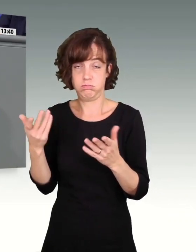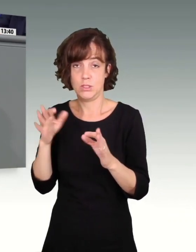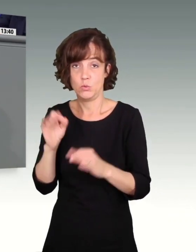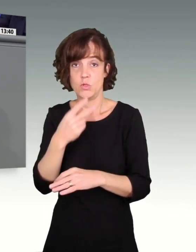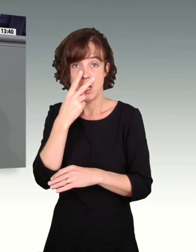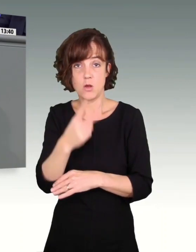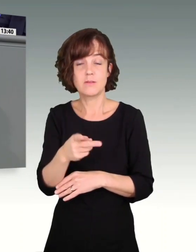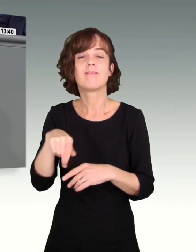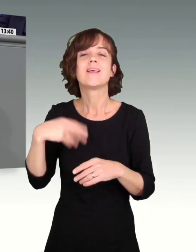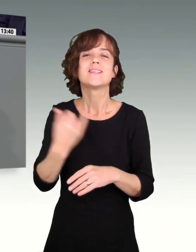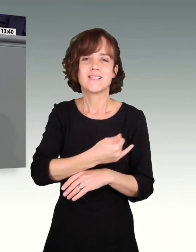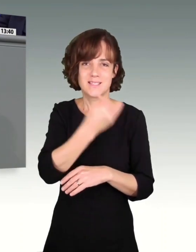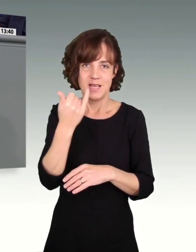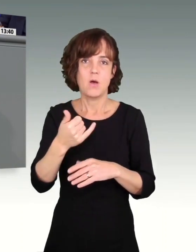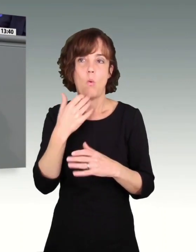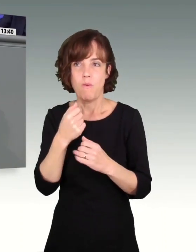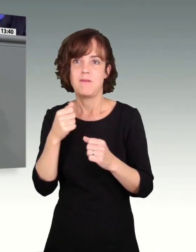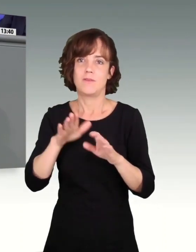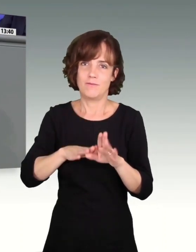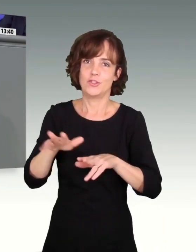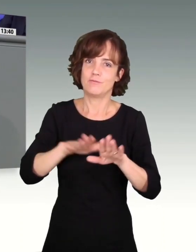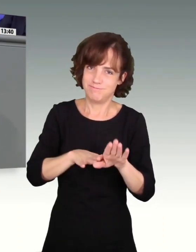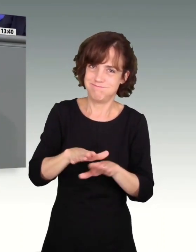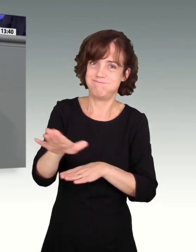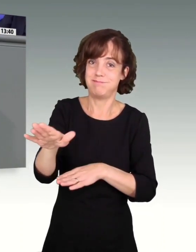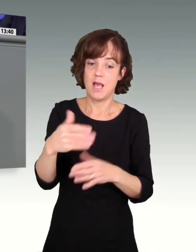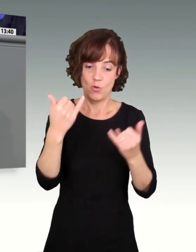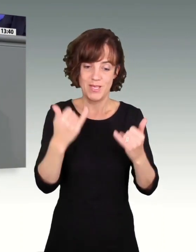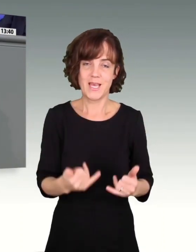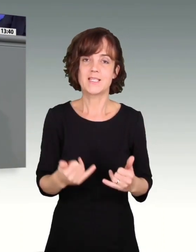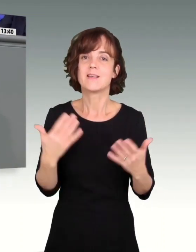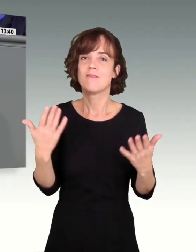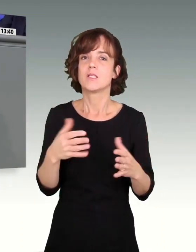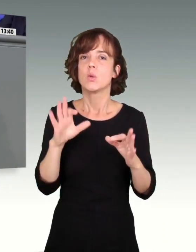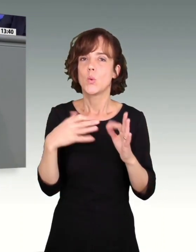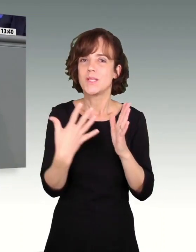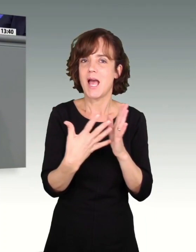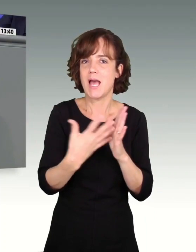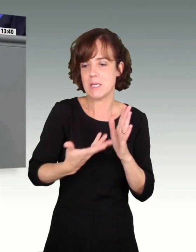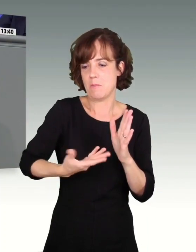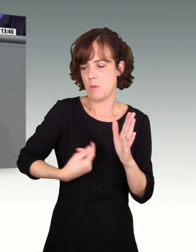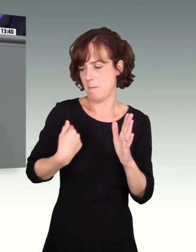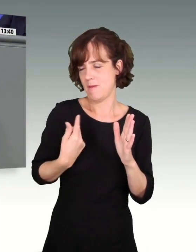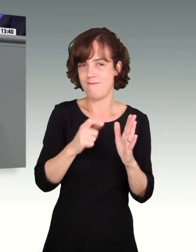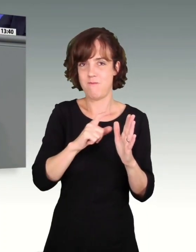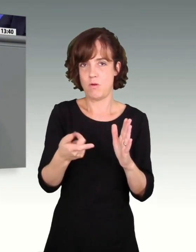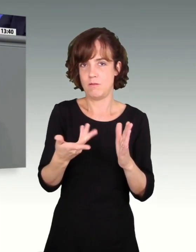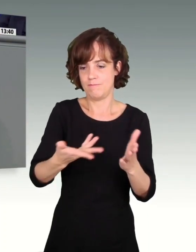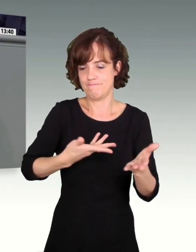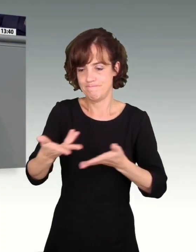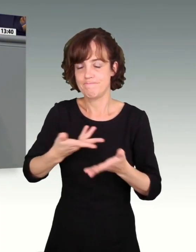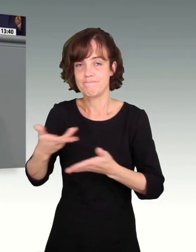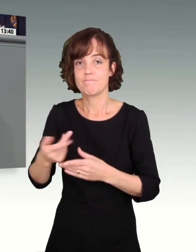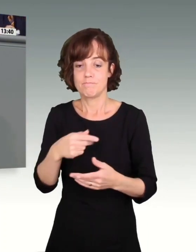Jahr wieder auf wirtschaftlichen Aufschwung hoffen. Wir haben jetzt auch erst die Gutachten diese Woche bekommen, die ganz genau sagen, die